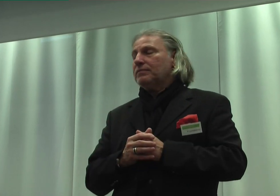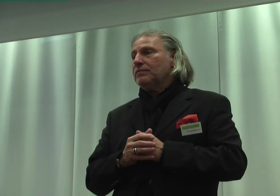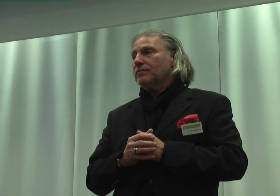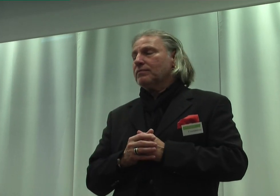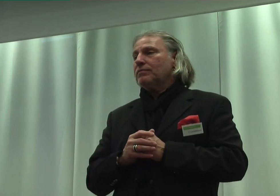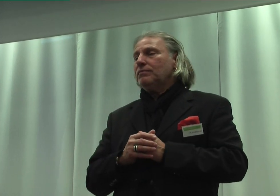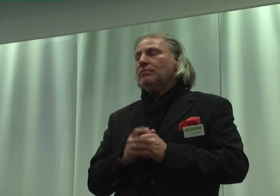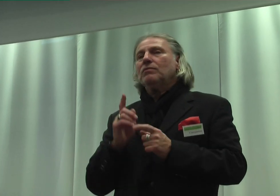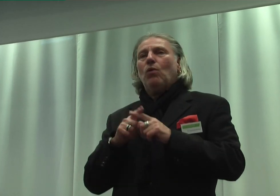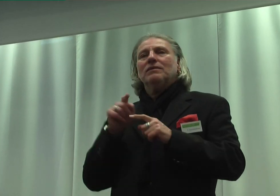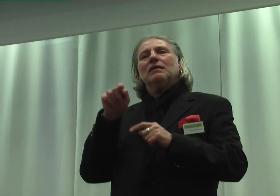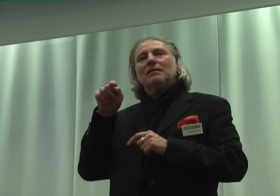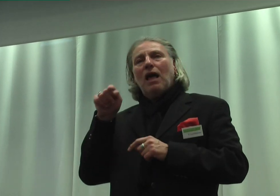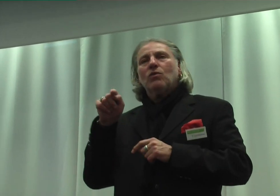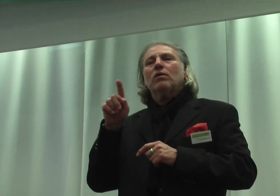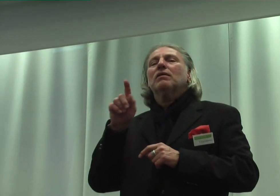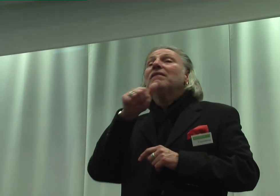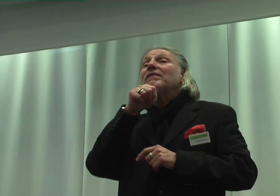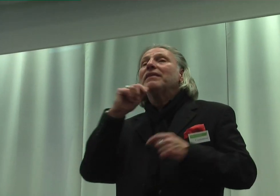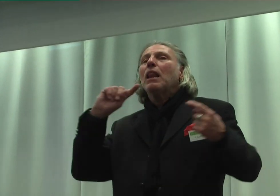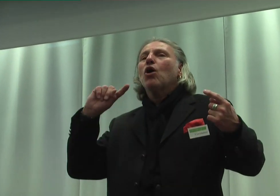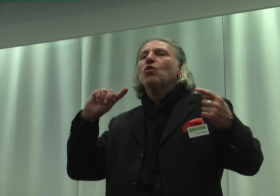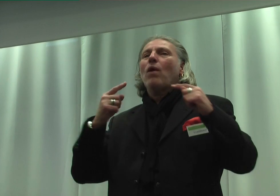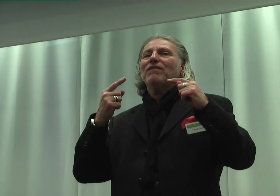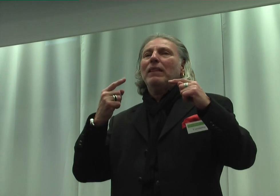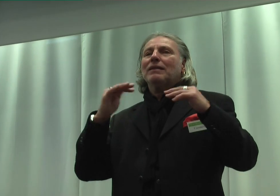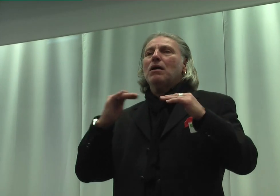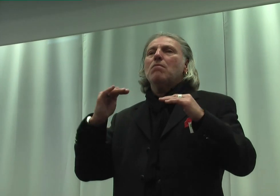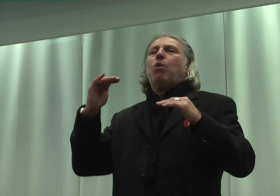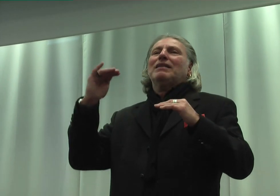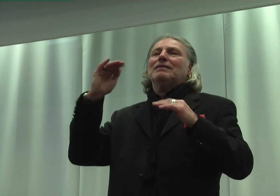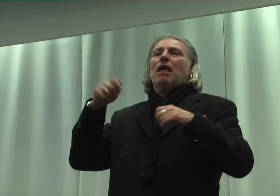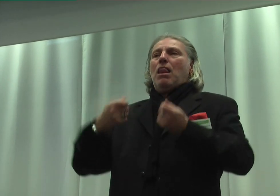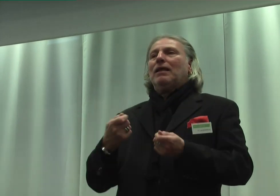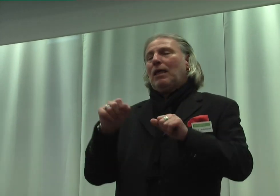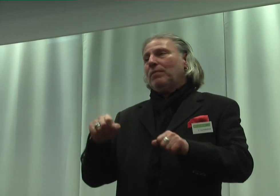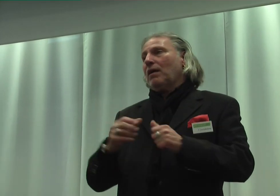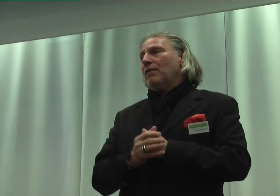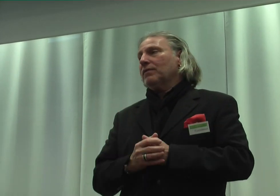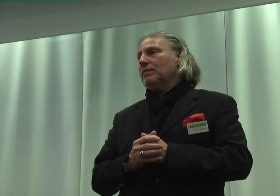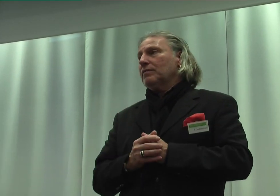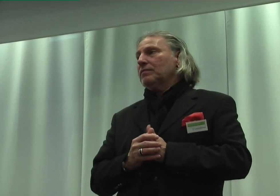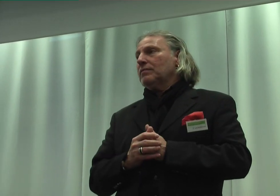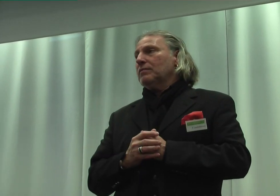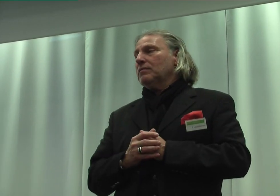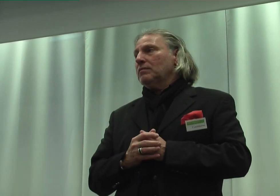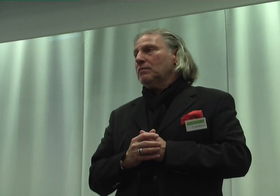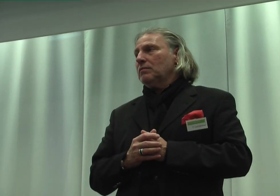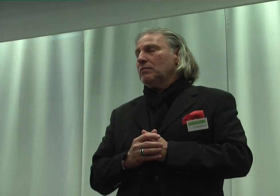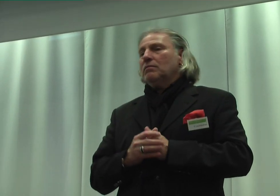sich hier durch unbearbeitete Konfliktpoliziale ergehen. Für das Abwärtsfalle